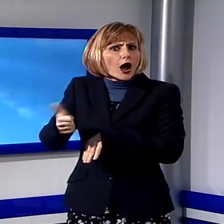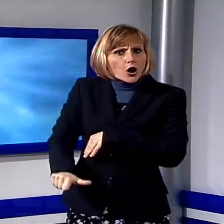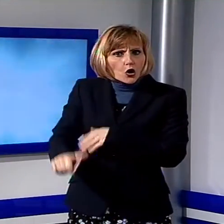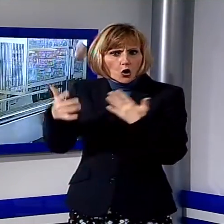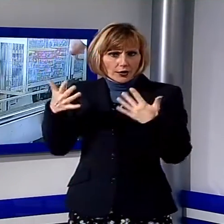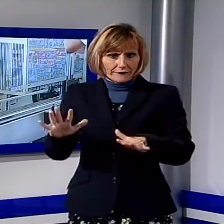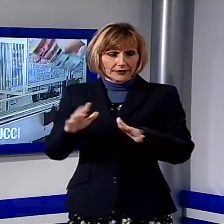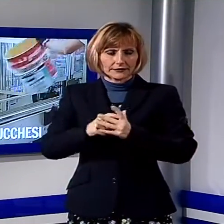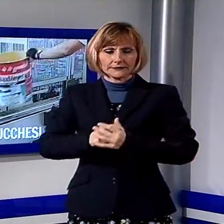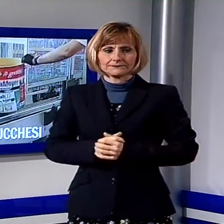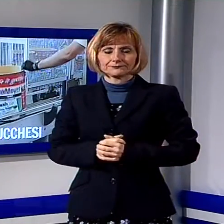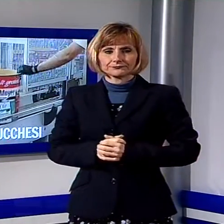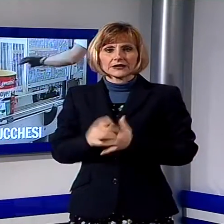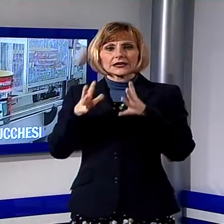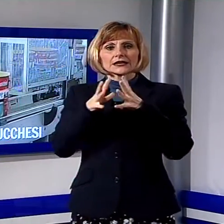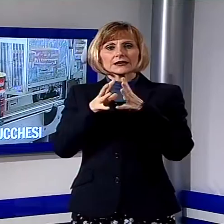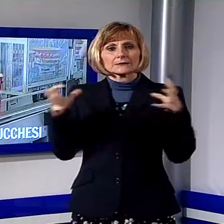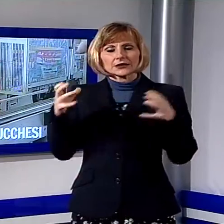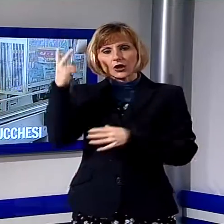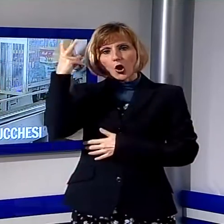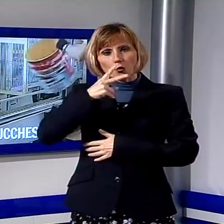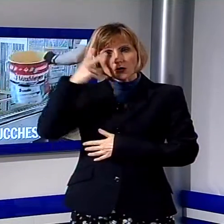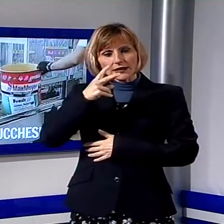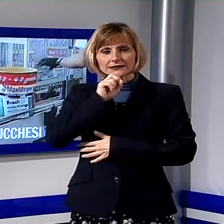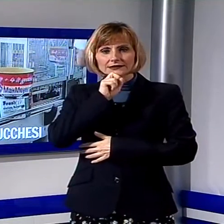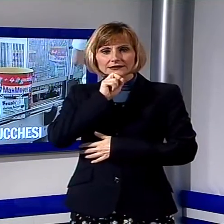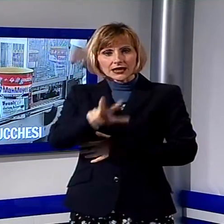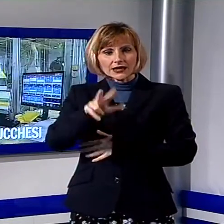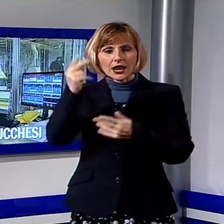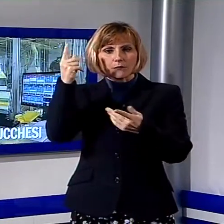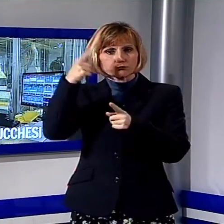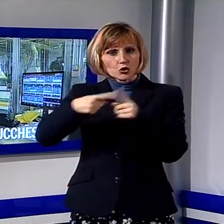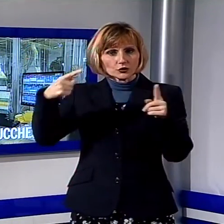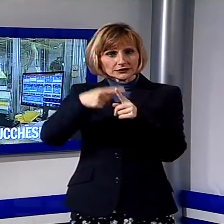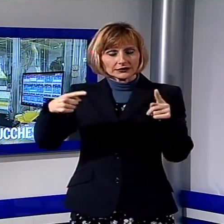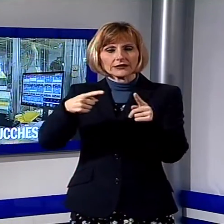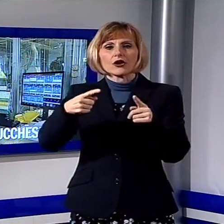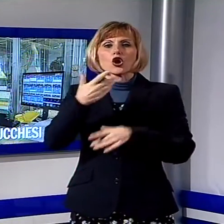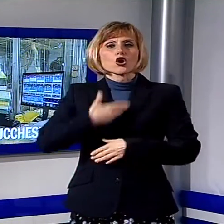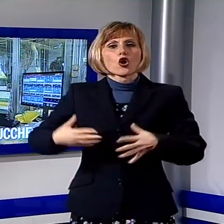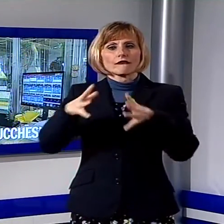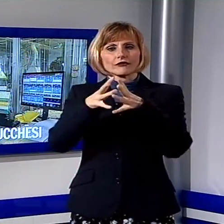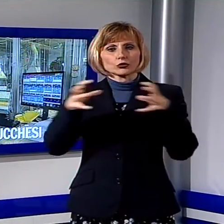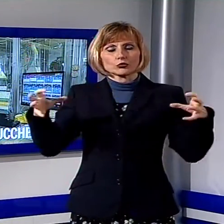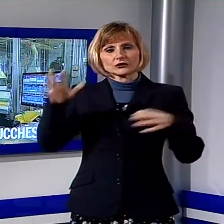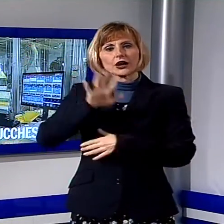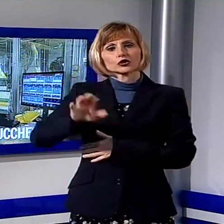Segnali positivi dalle imprese lucchesi, a dirlo sono i dati di Confindustria Toscana Nord, relativi ai bilanci